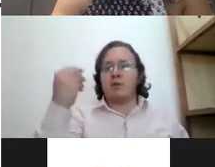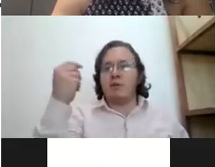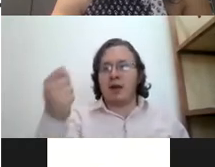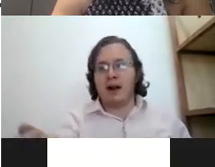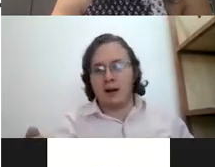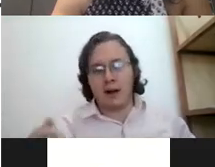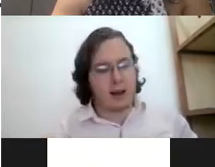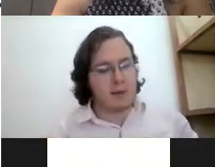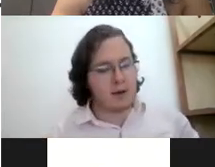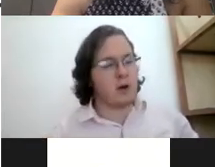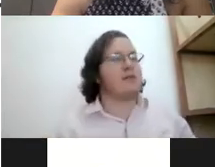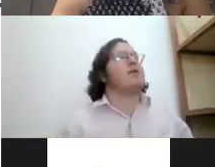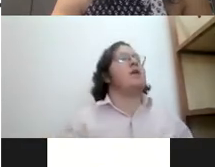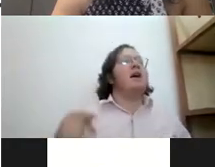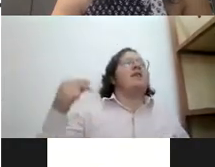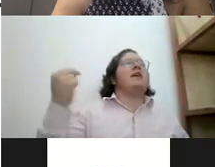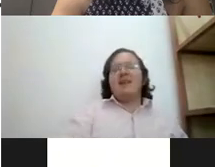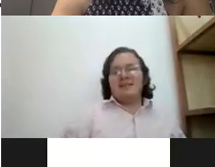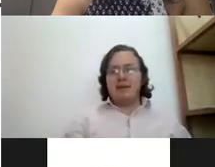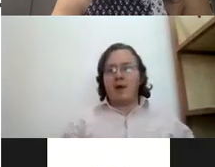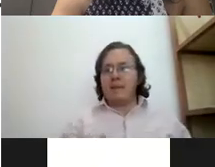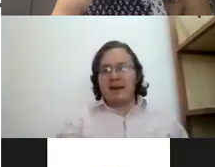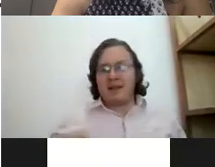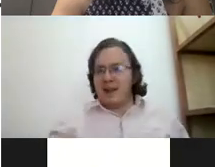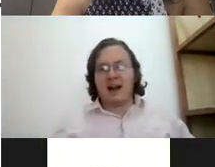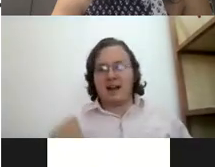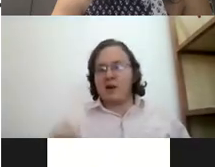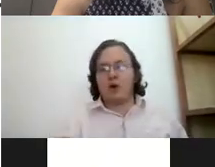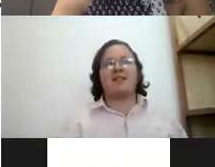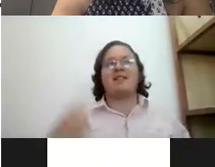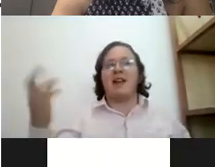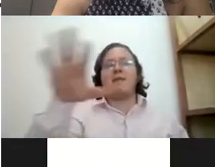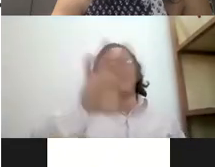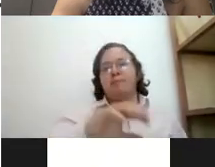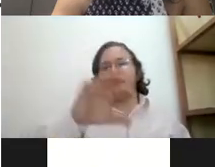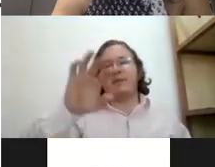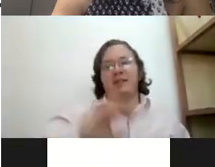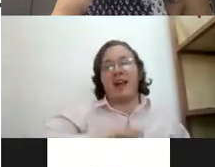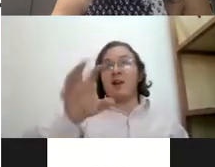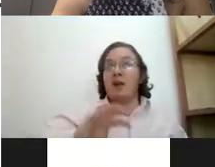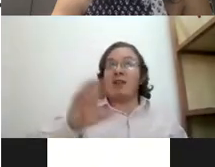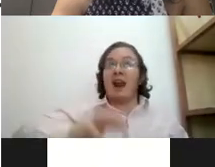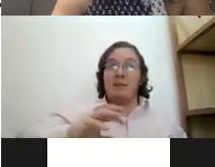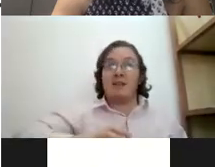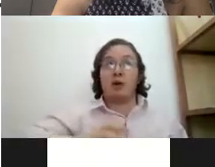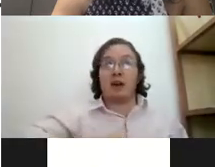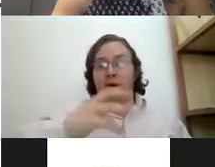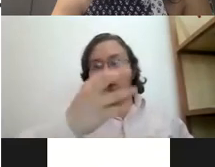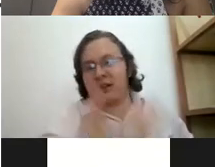verdadera ¿a me refiero con esto? de nada sirve que una empresa diga que es incluyente si nada más que es incluyente nada más porque se contrata